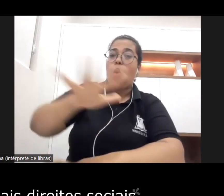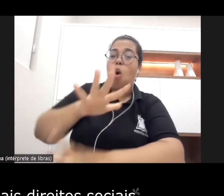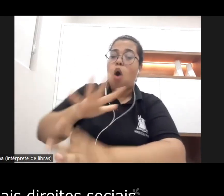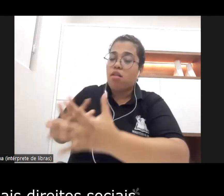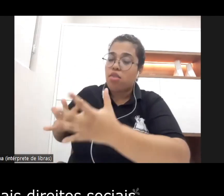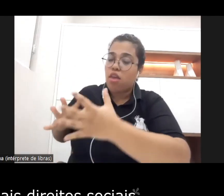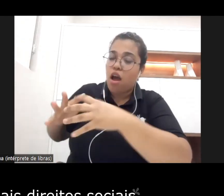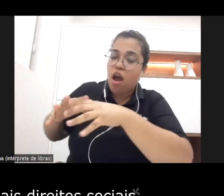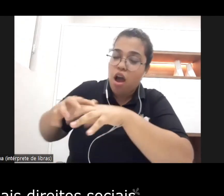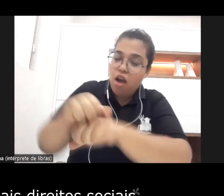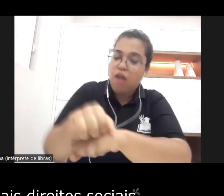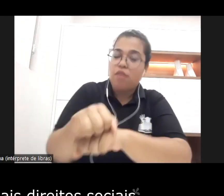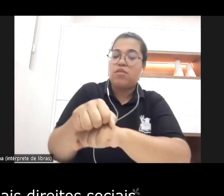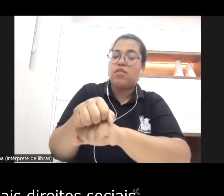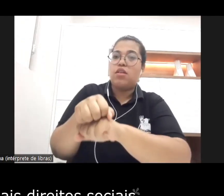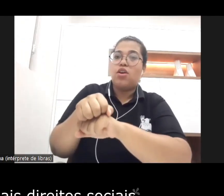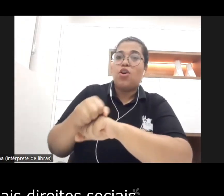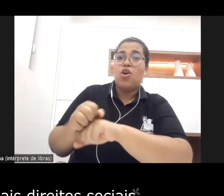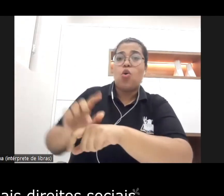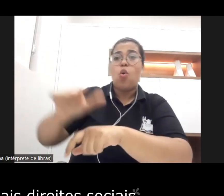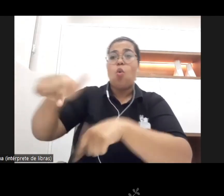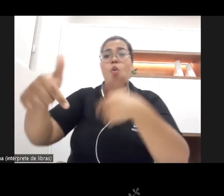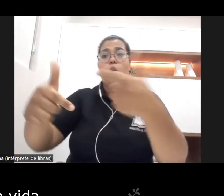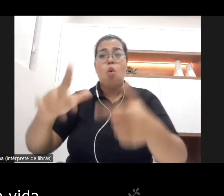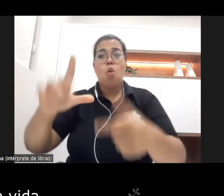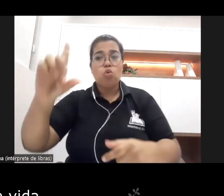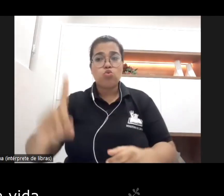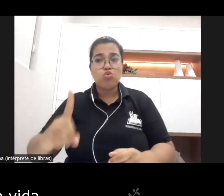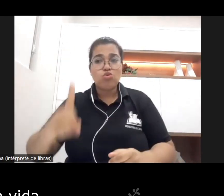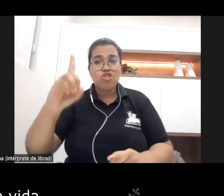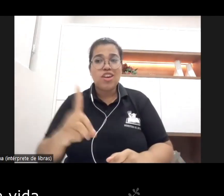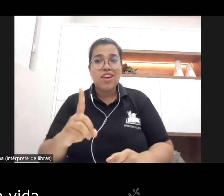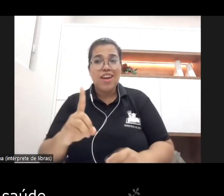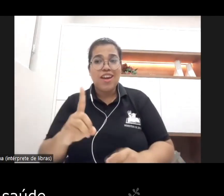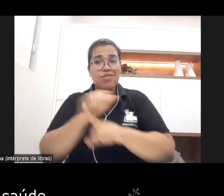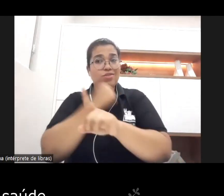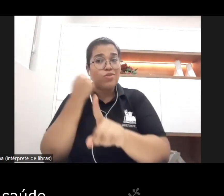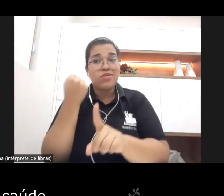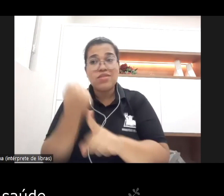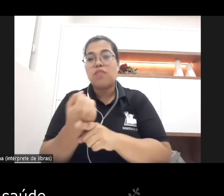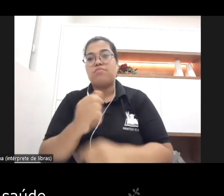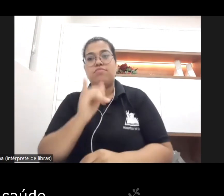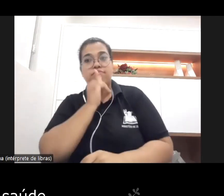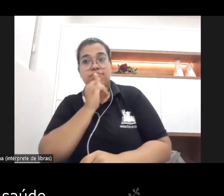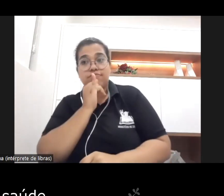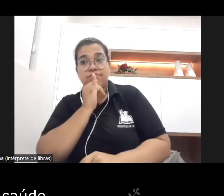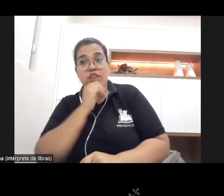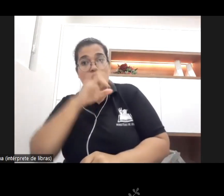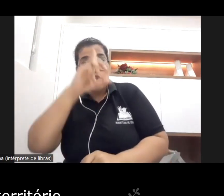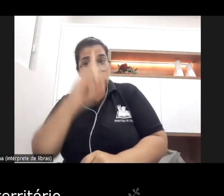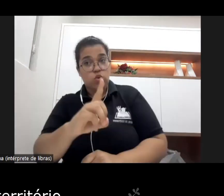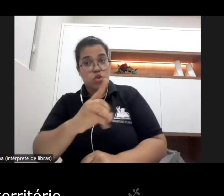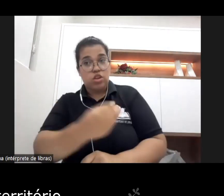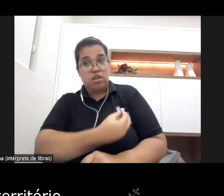ou não dos demais direitos sociais o direito à vida o direito à saúde o direito